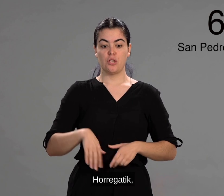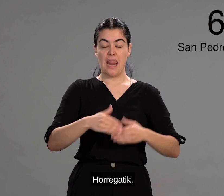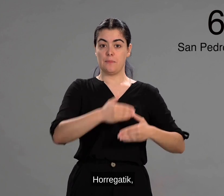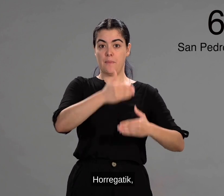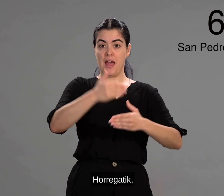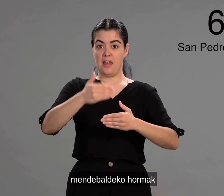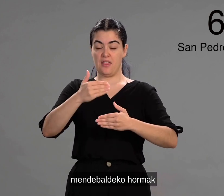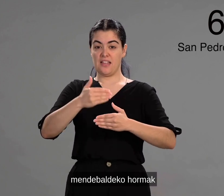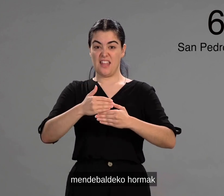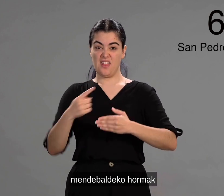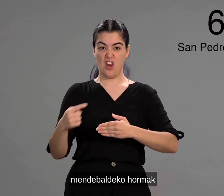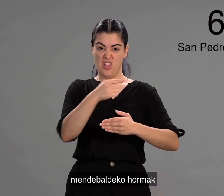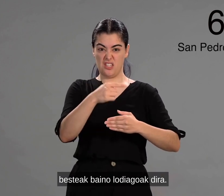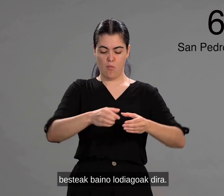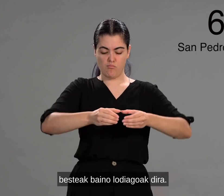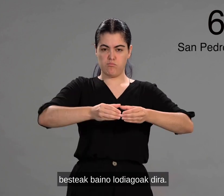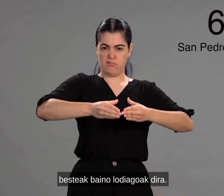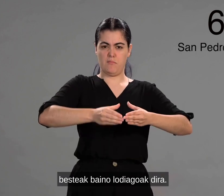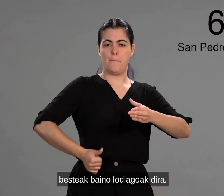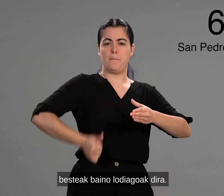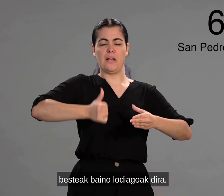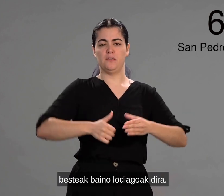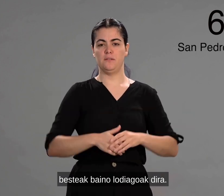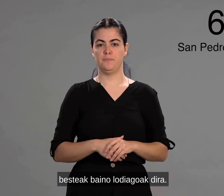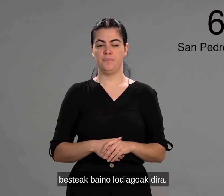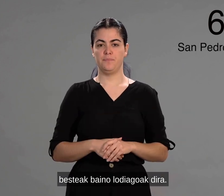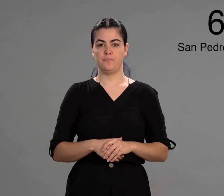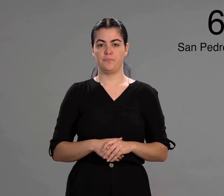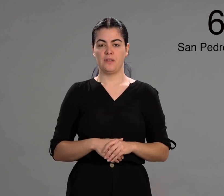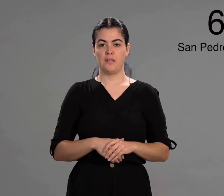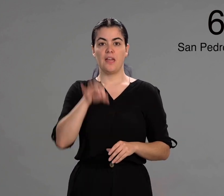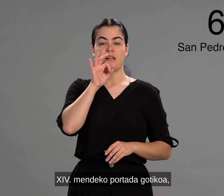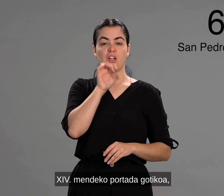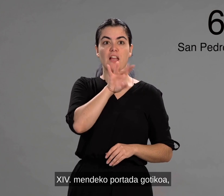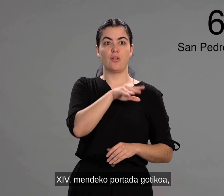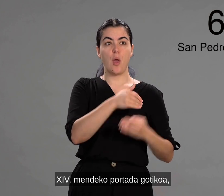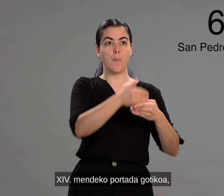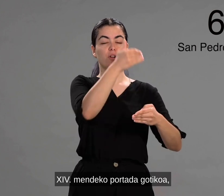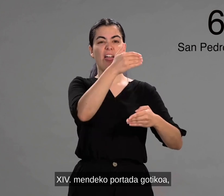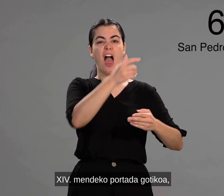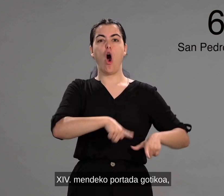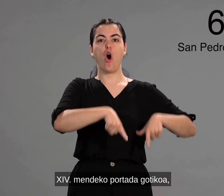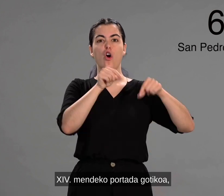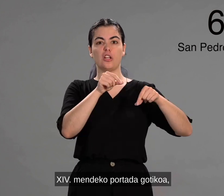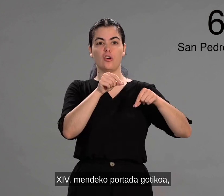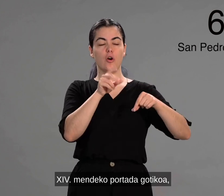Horregatik, mendebaldeko ormak besteak bainolodiagoak dira. Amalaugarren mendeko portada gotikoa,